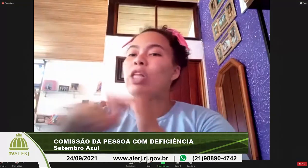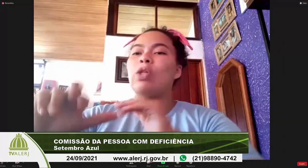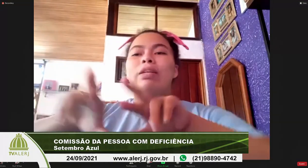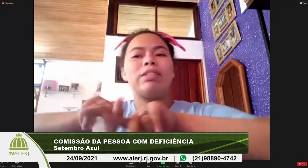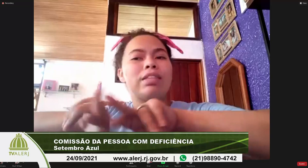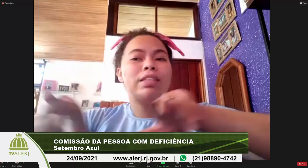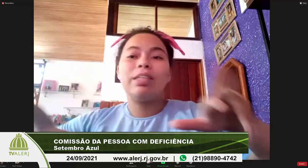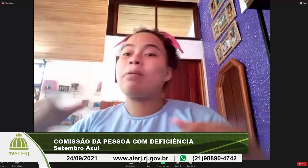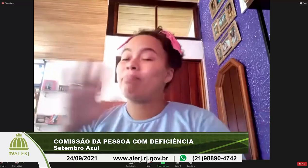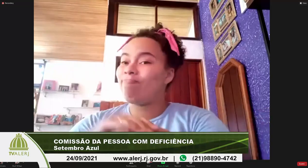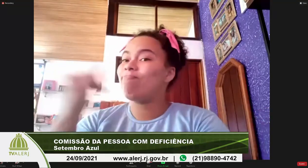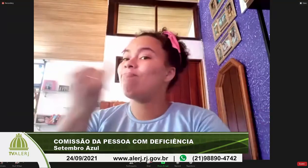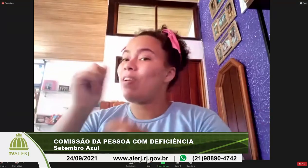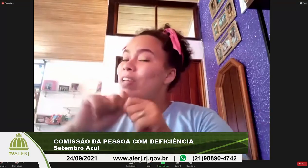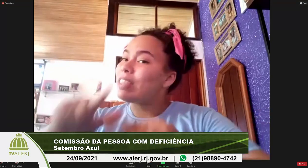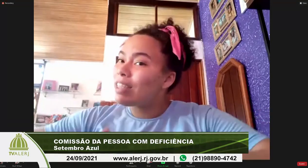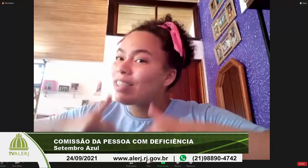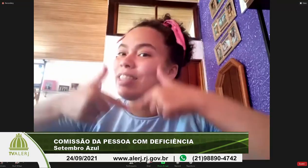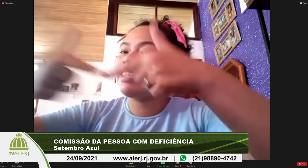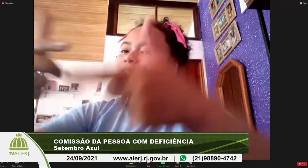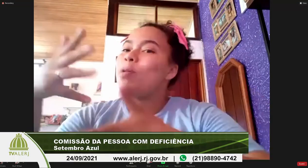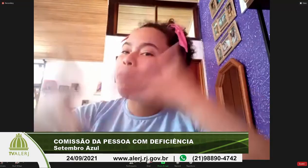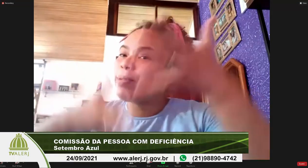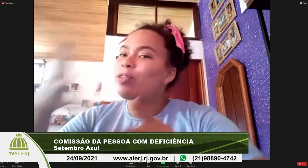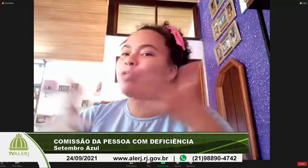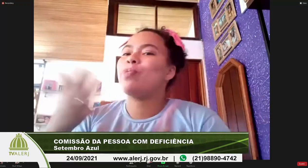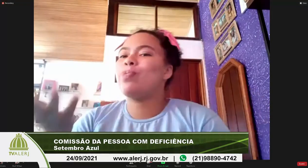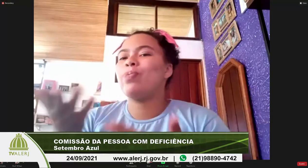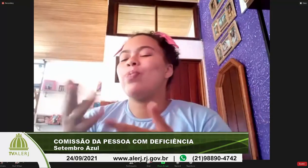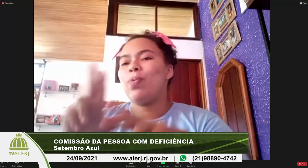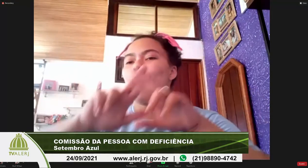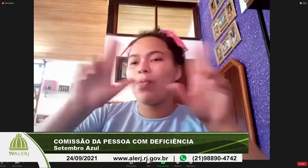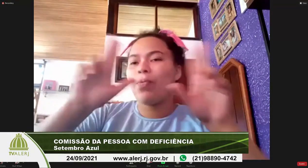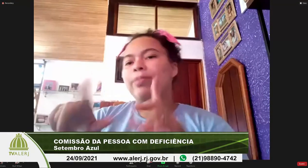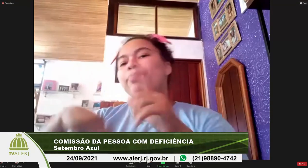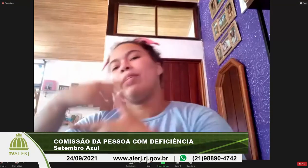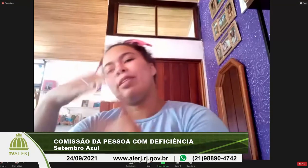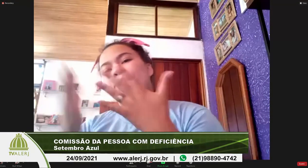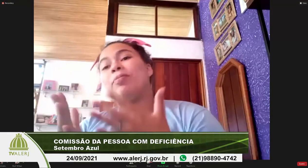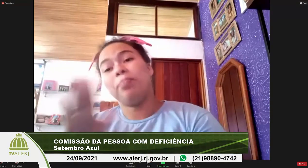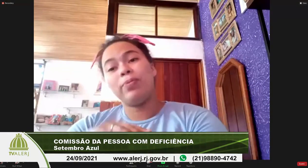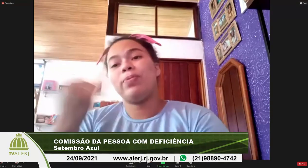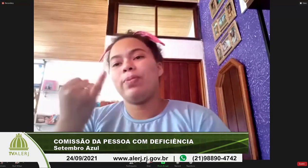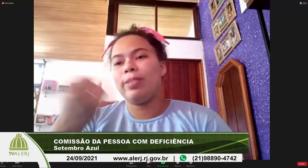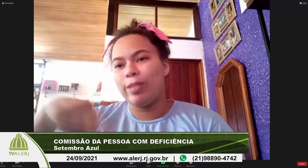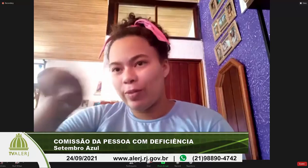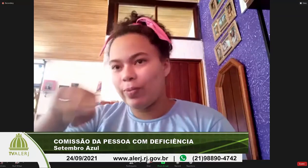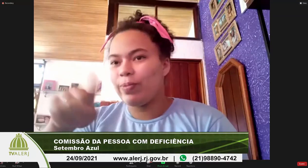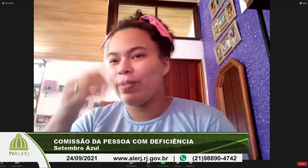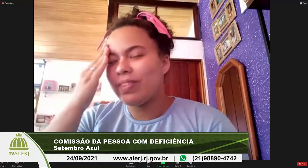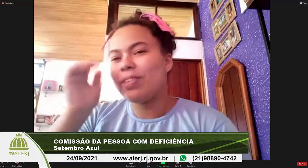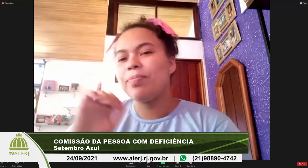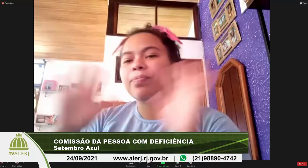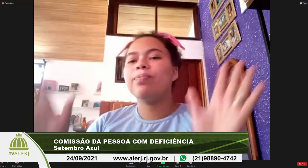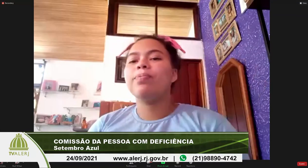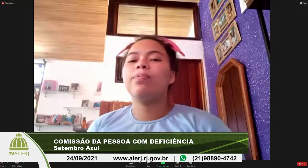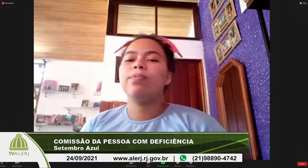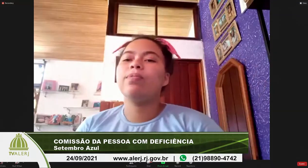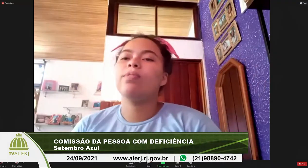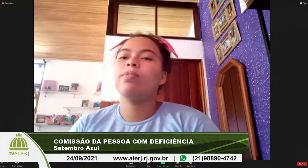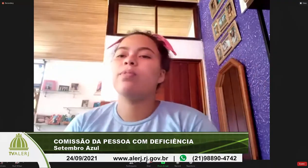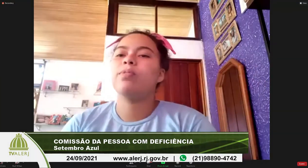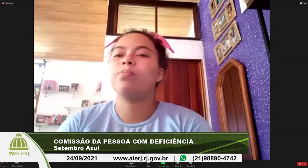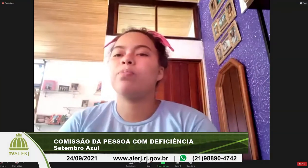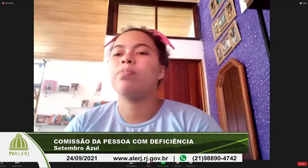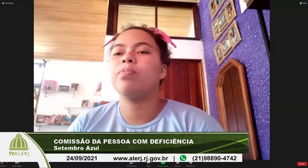é algo muito importante que precisa ser falado aqui e é necessário o poder público fazer essa inclusão para essas pessoas